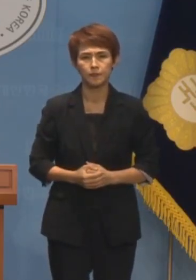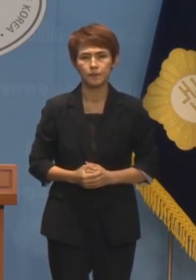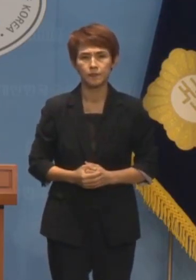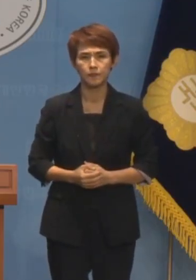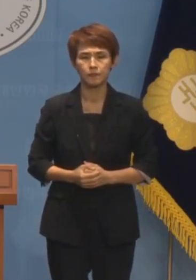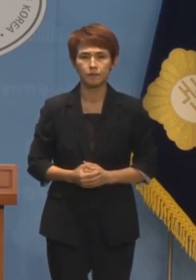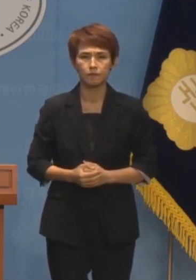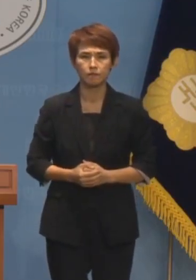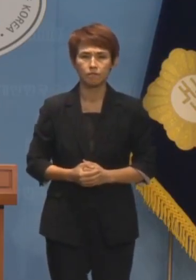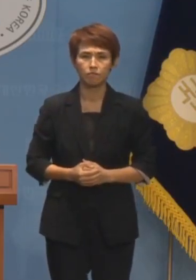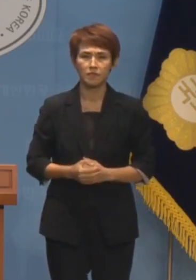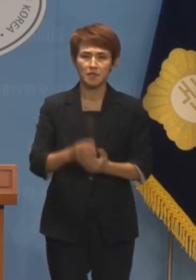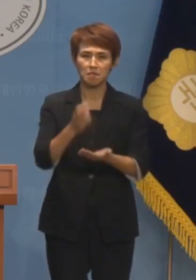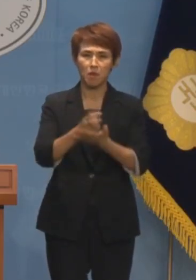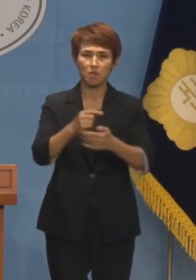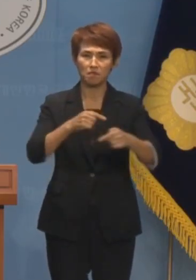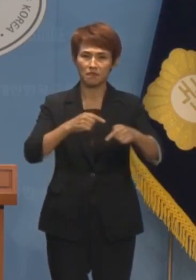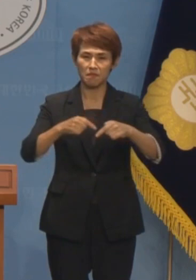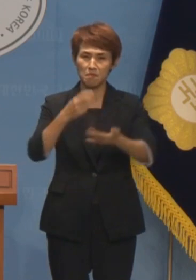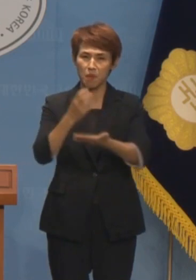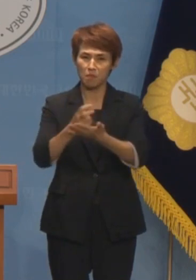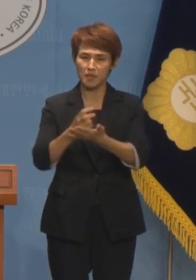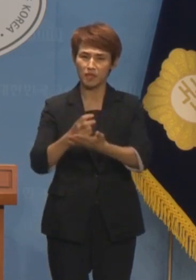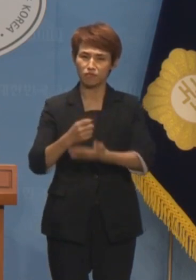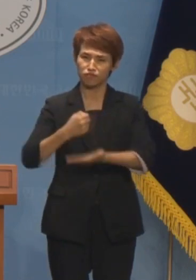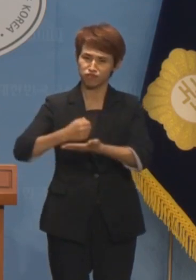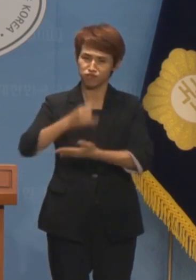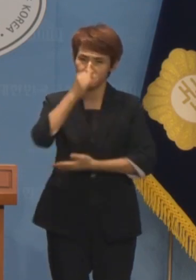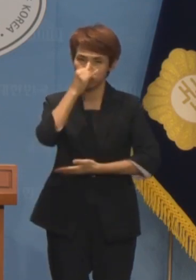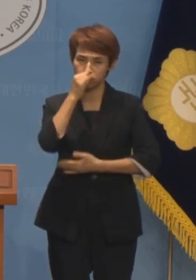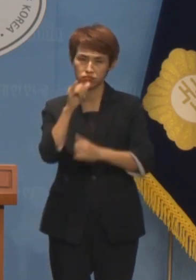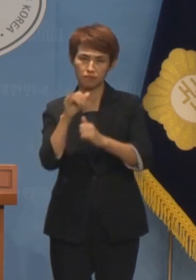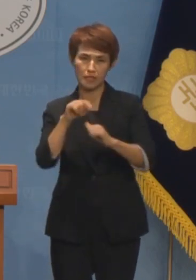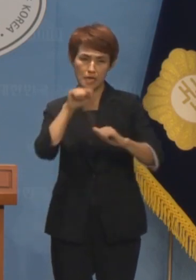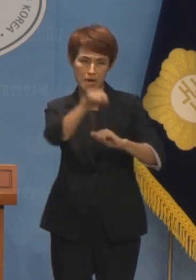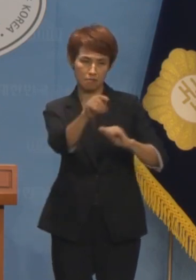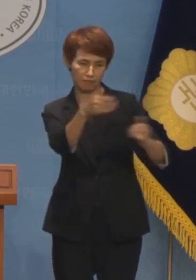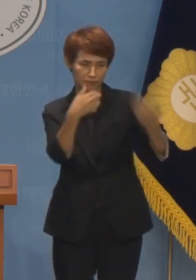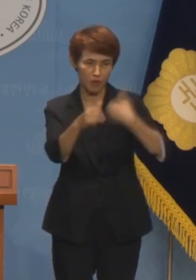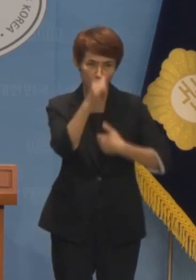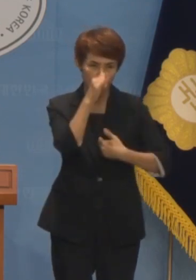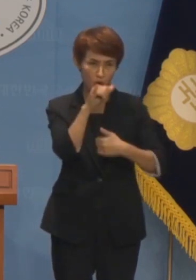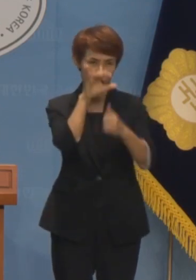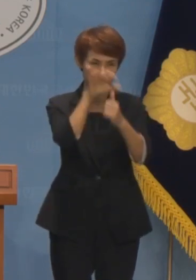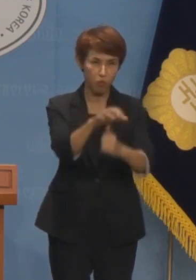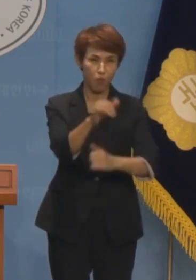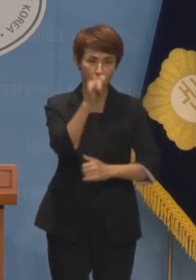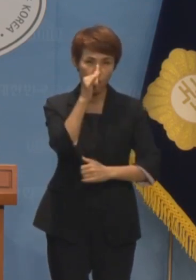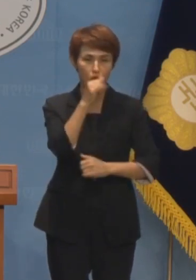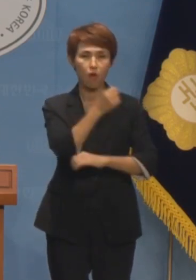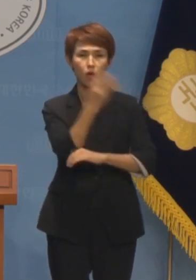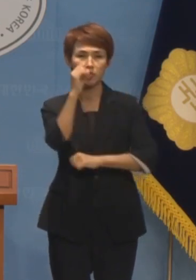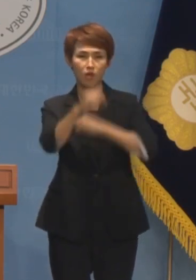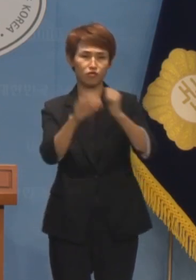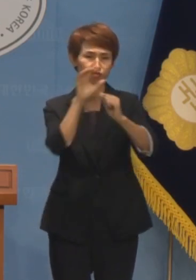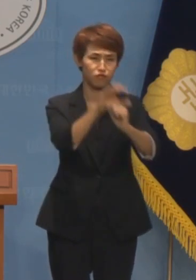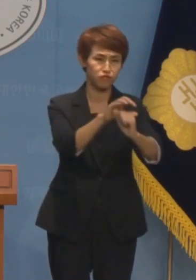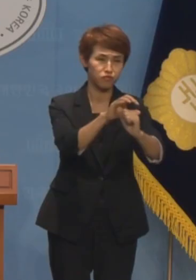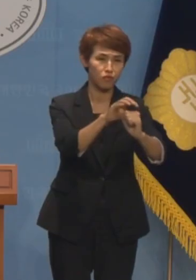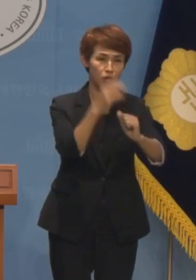괴병과 같은 법리로 압수수색과 구속을 일삼으며 언론의 자유를 핍박하던 검찰의 뒤에